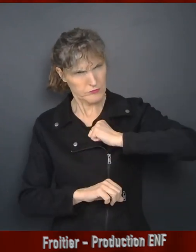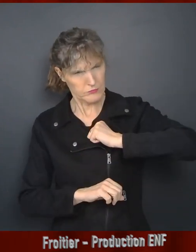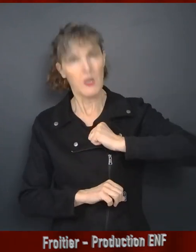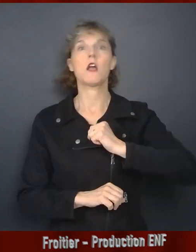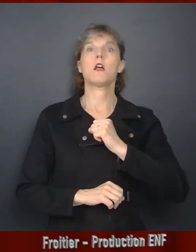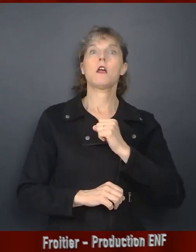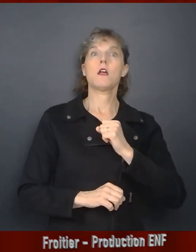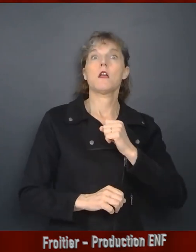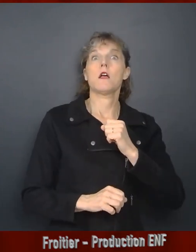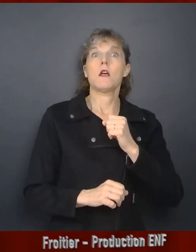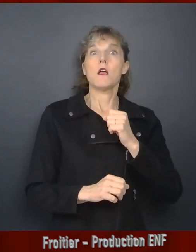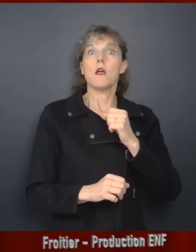performer à nouveau.